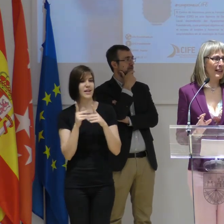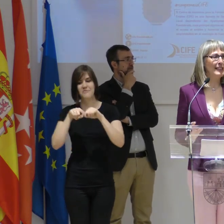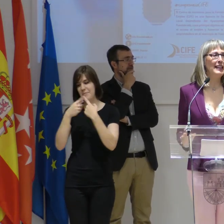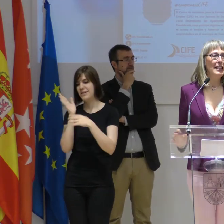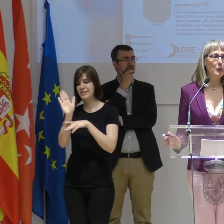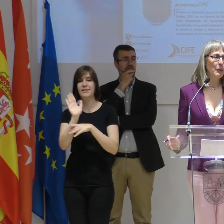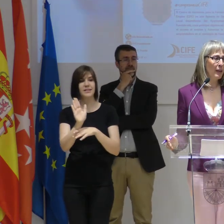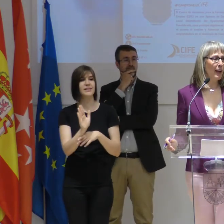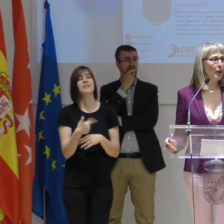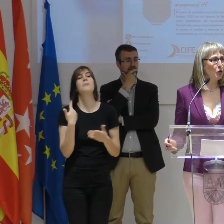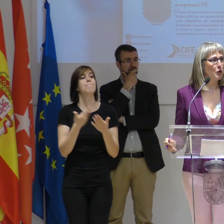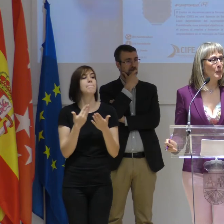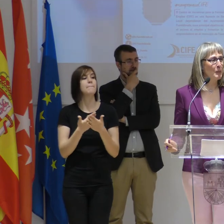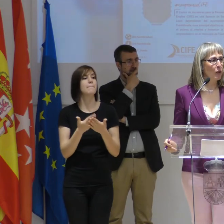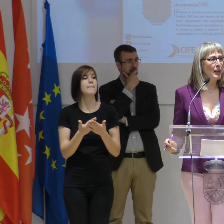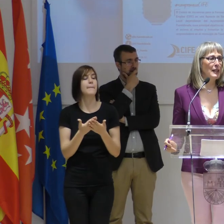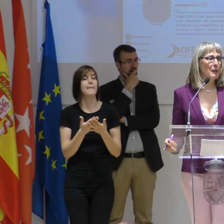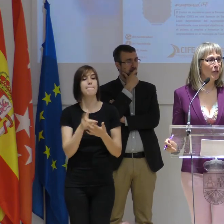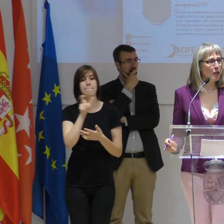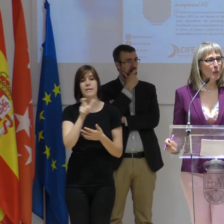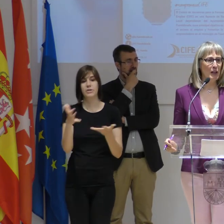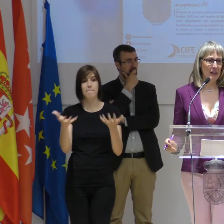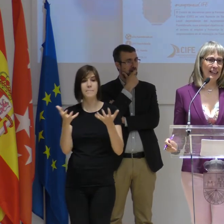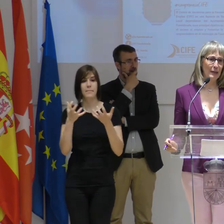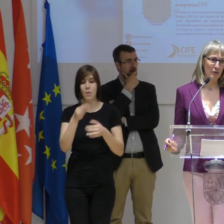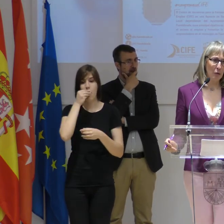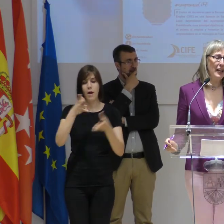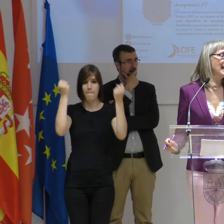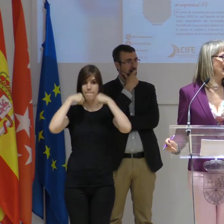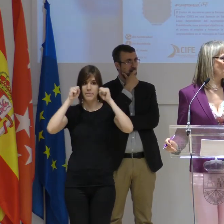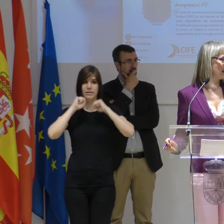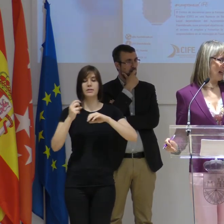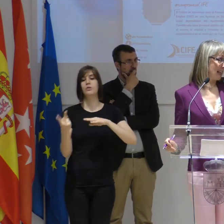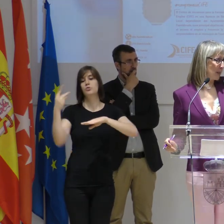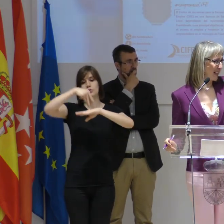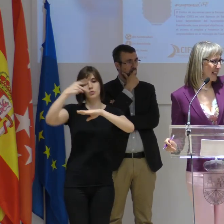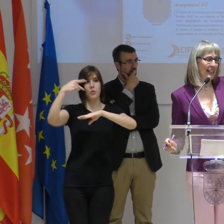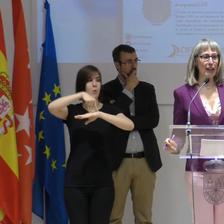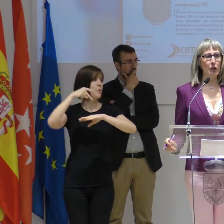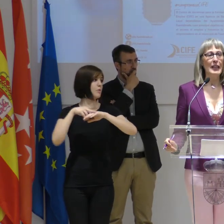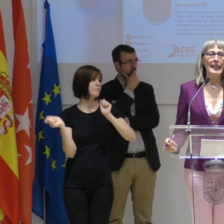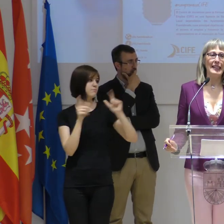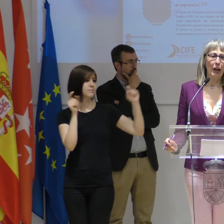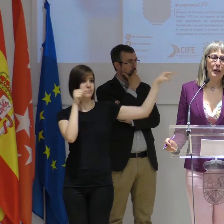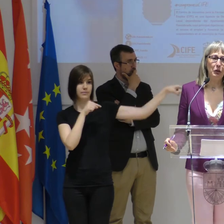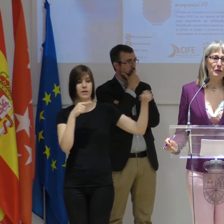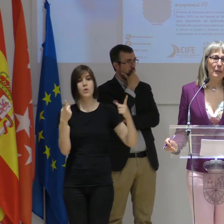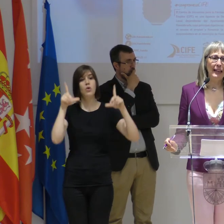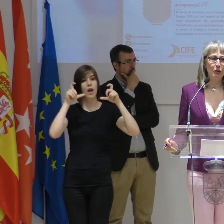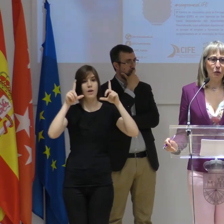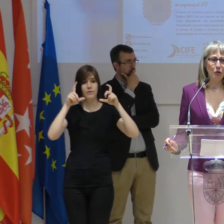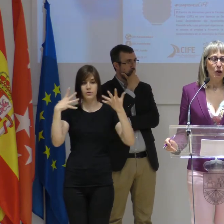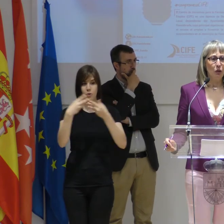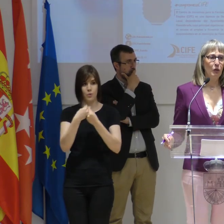familia. Así que voy a pedir a los premiados en las menciones de buenas prácticas, por favor, que suban aquella parte del escenario y que se hagan una foto de